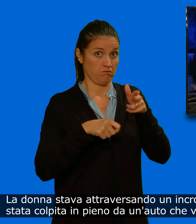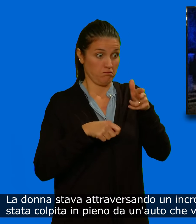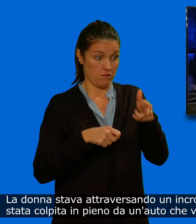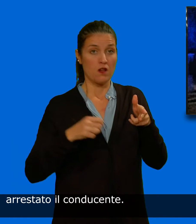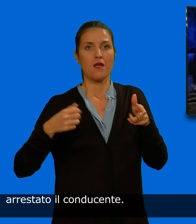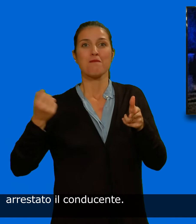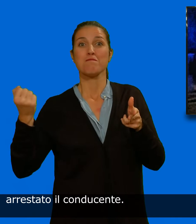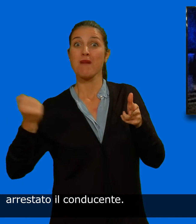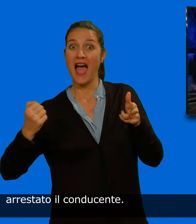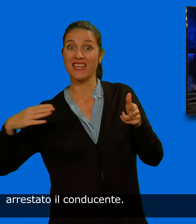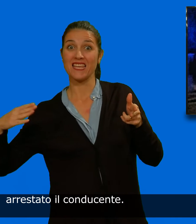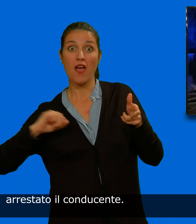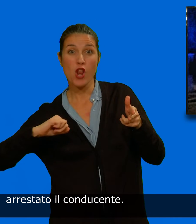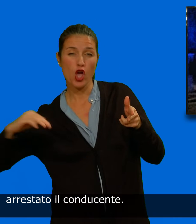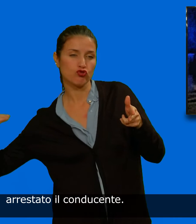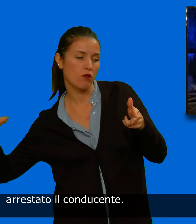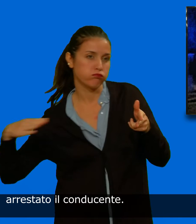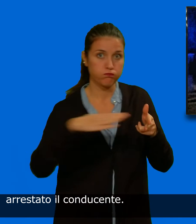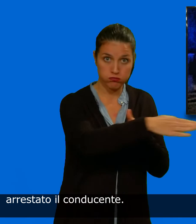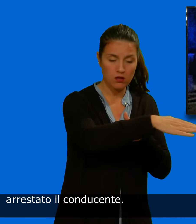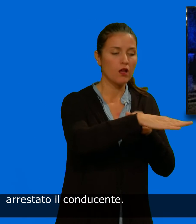velocità. Arrestato il conducente.